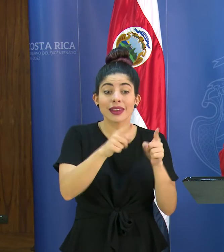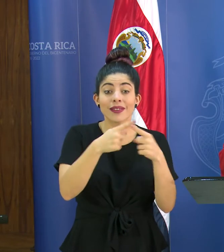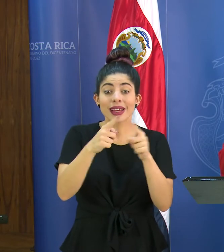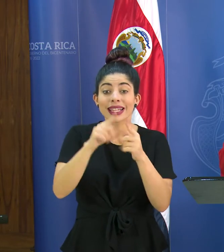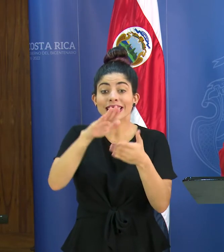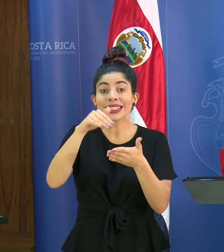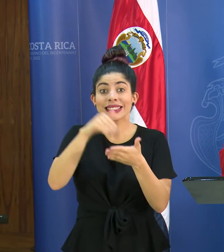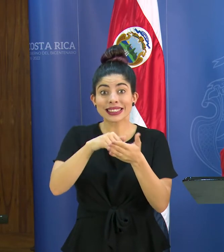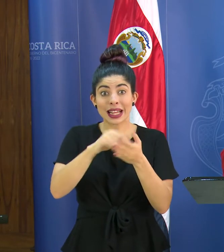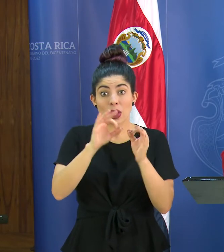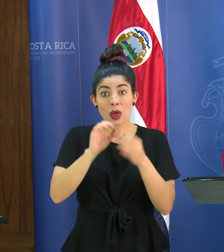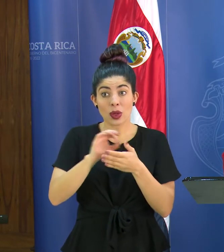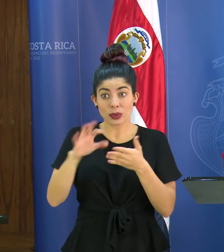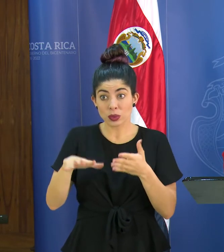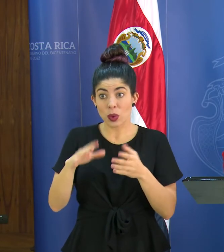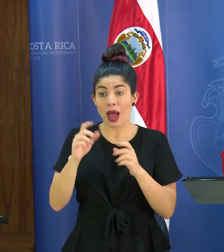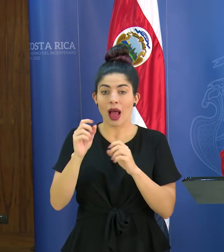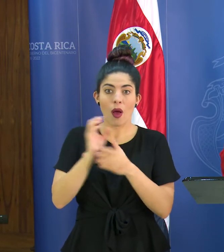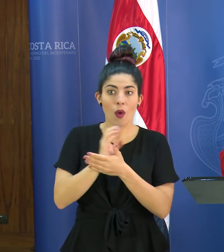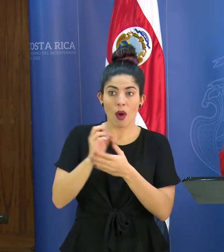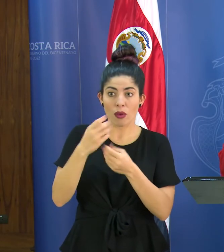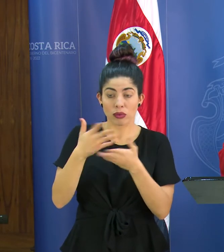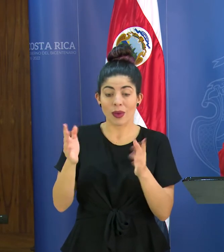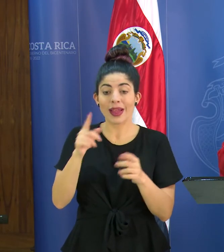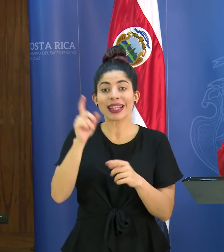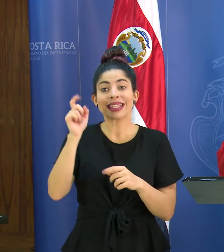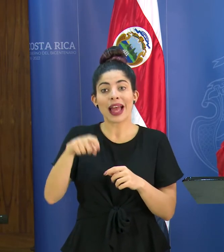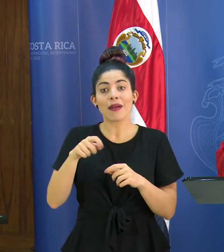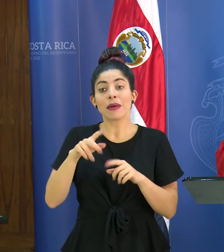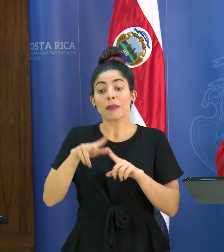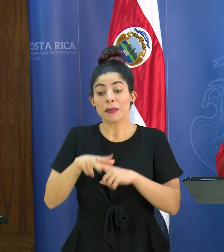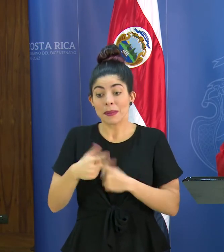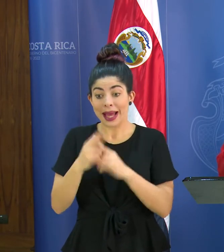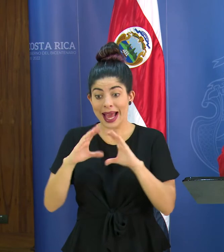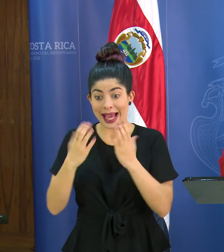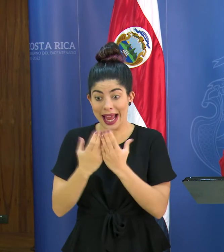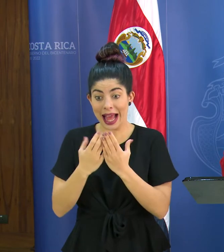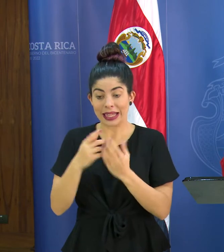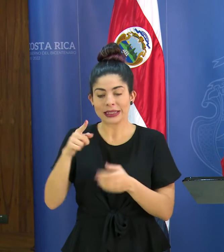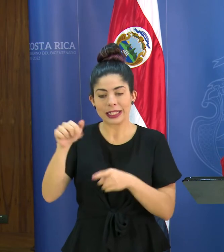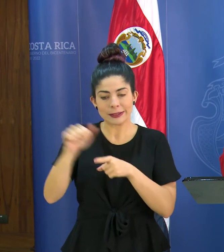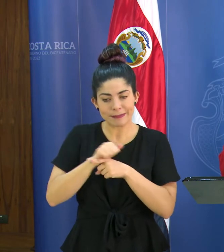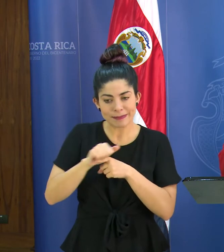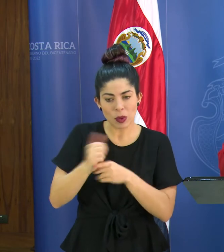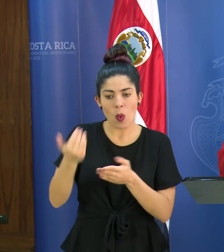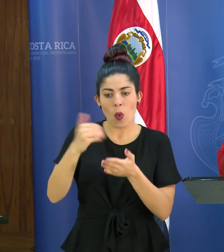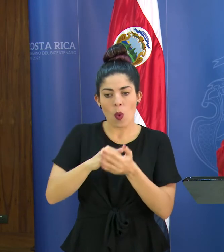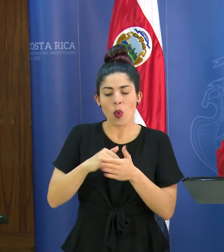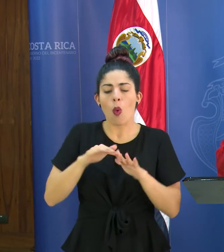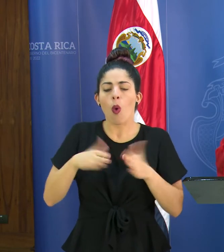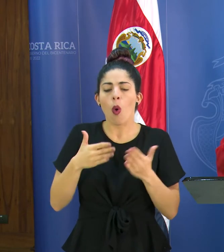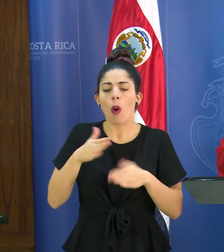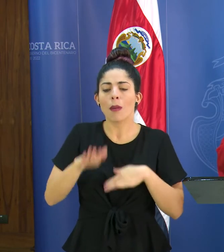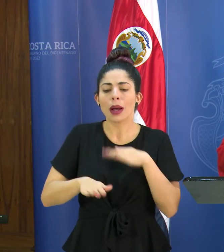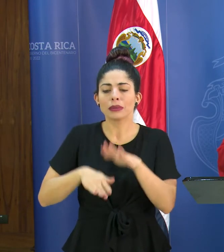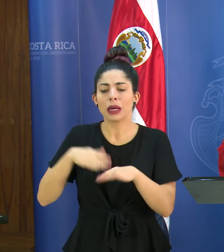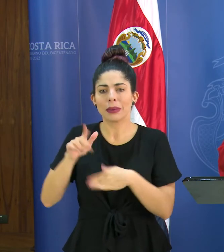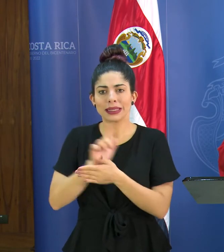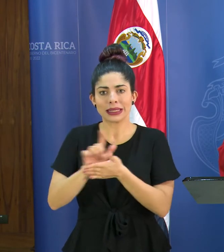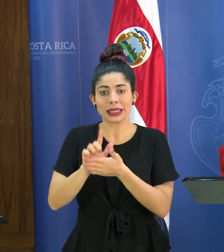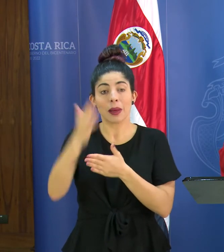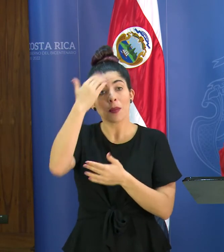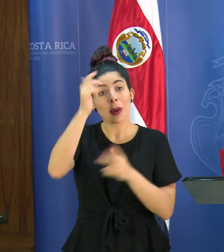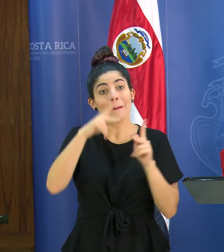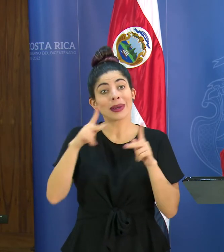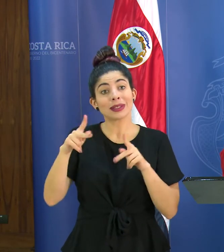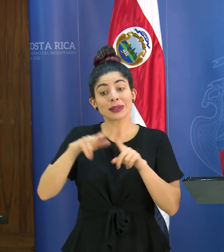al inicio de toda jornada se revisen los protocolos de higiene y esto pasa porque cuando empiezan las